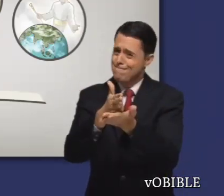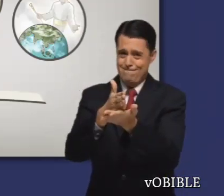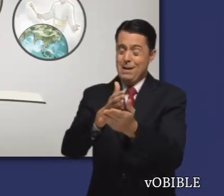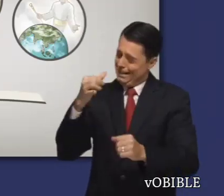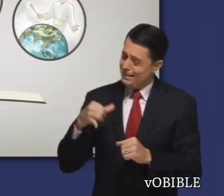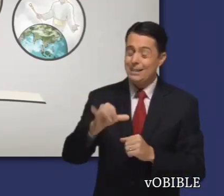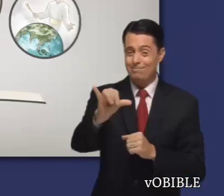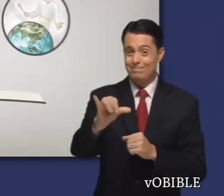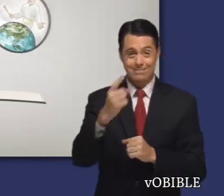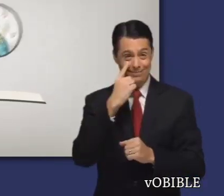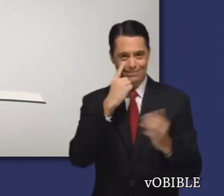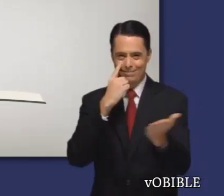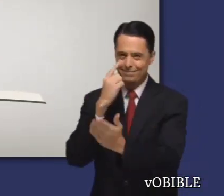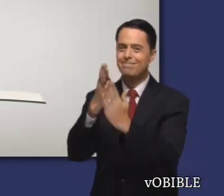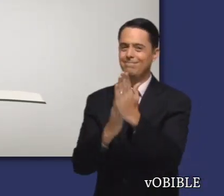sacudido.